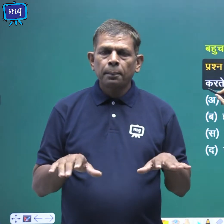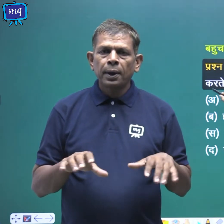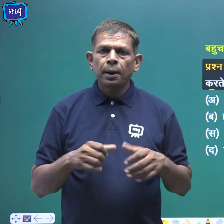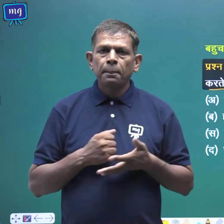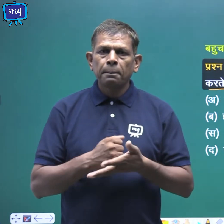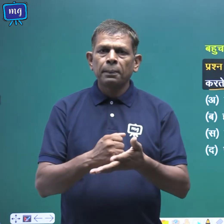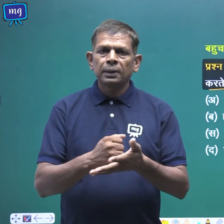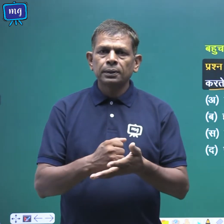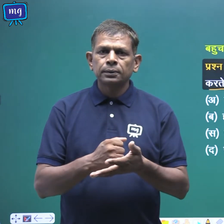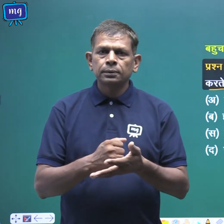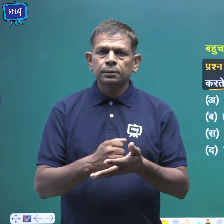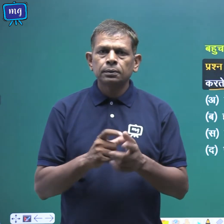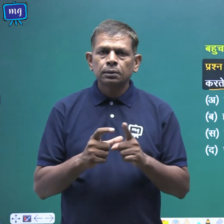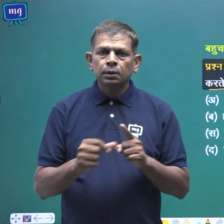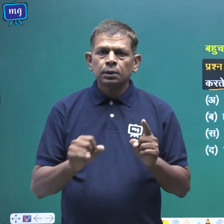हैं